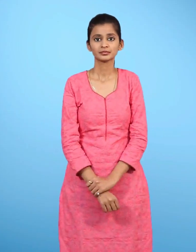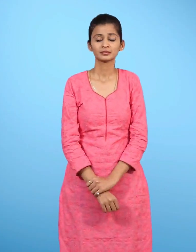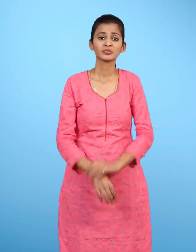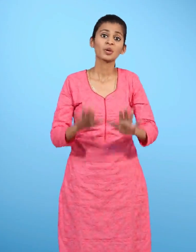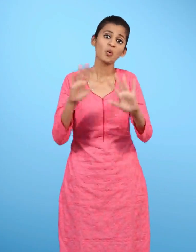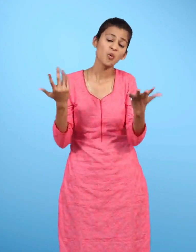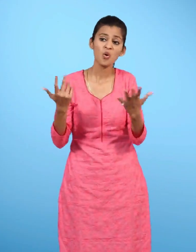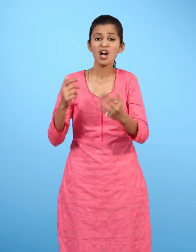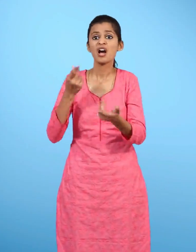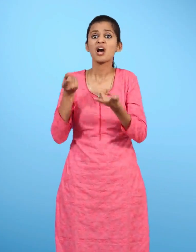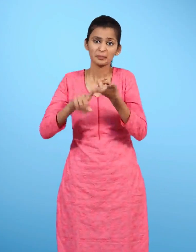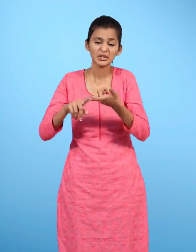या चोट लगती है